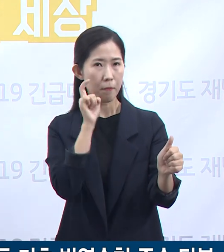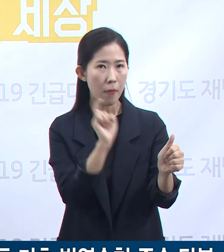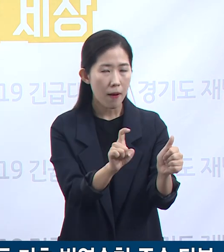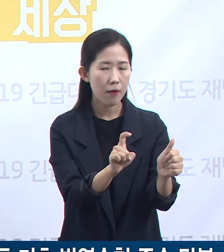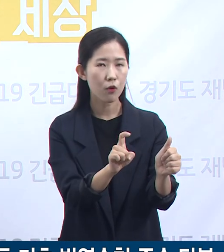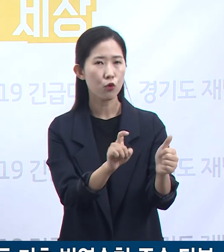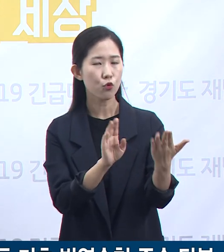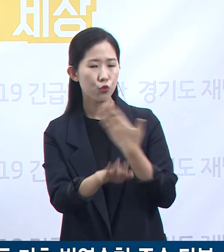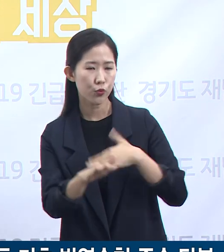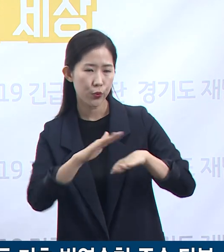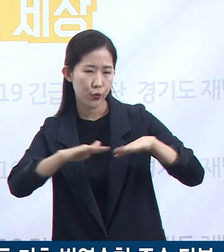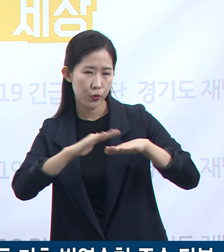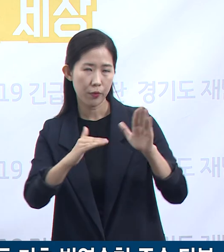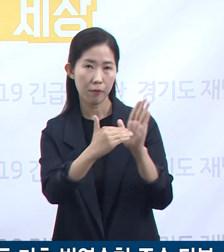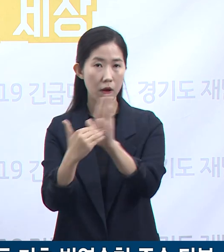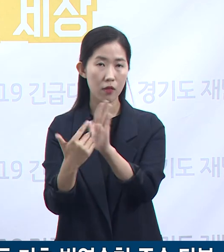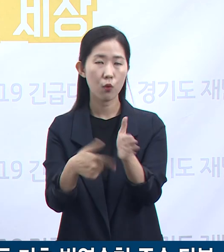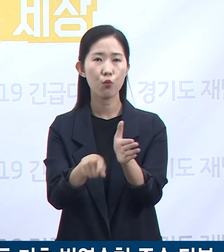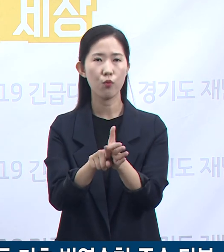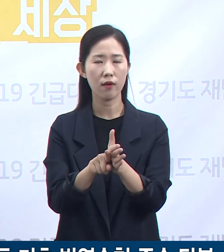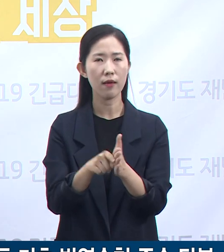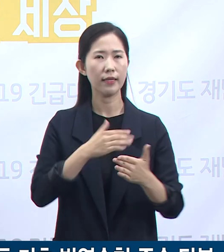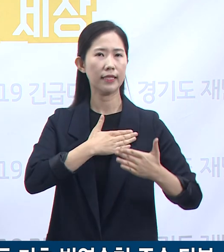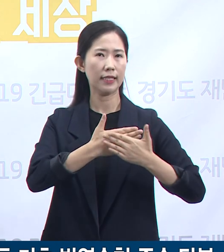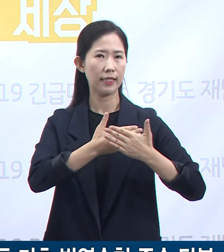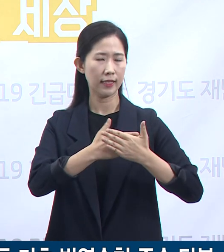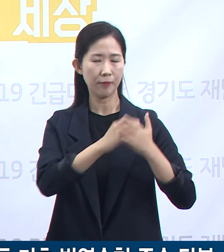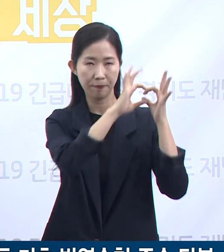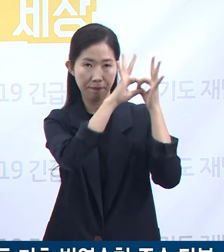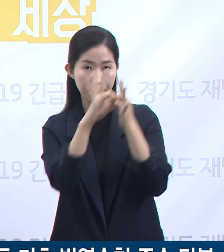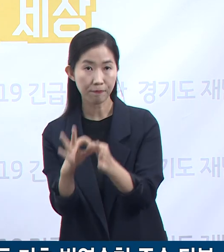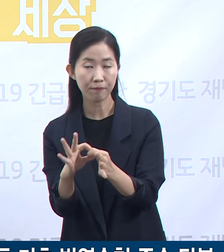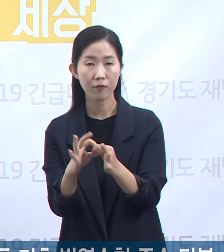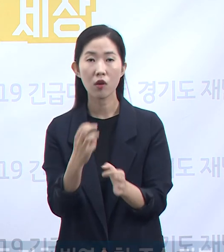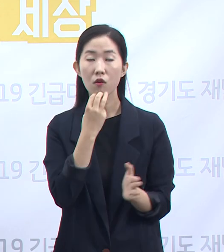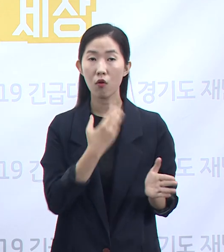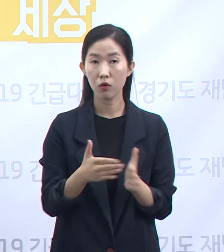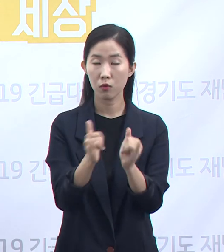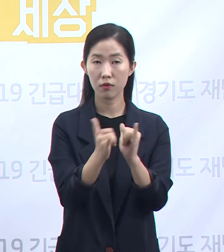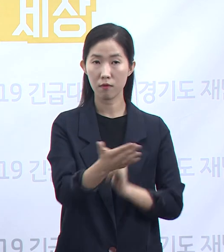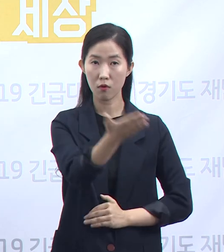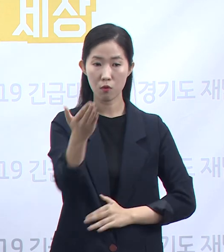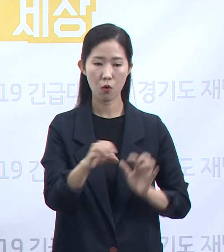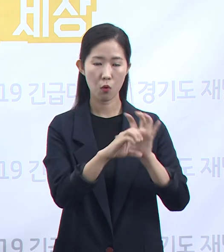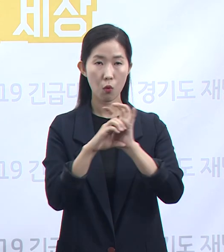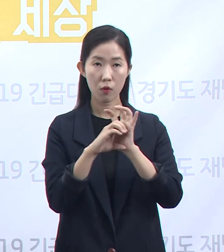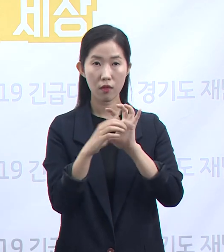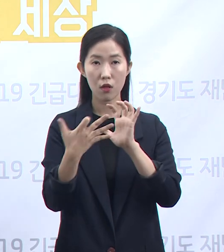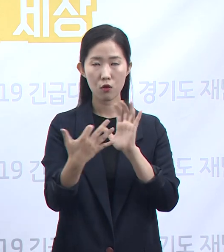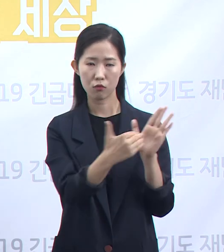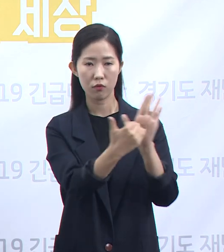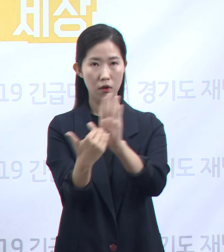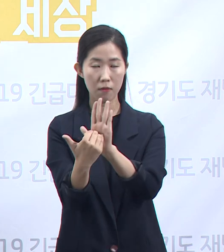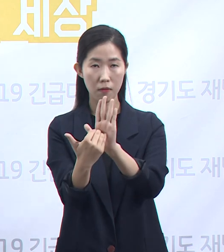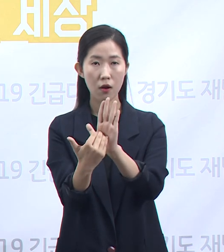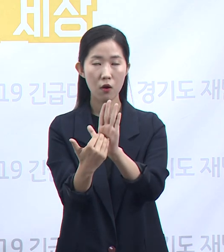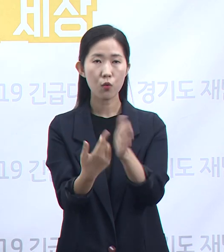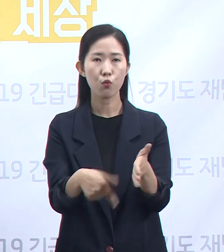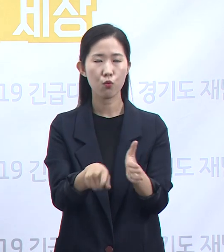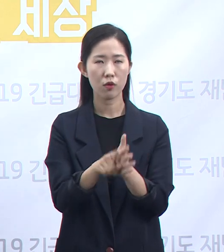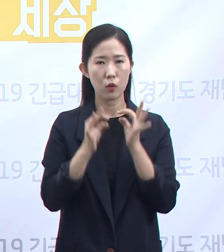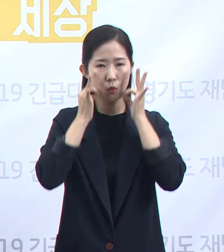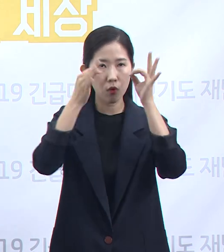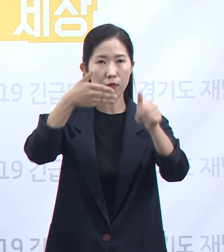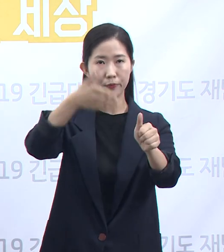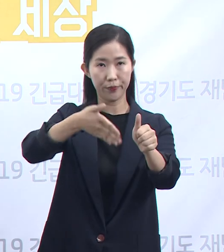항상 긴장을 늦추지 않겠습니다. 도민 여러분께서도 코로나 예방에 각별한 주의를 가져주시기를 거듭 당부드립니다.